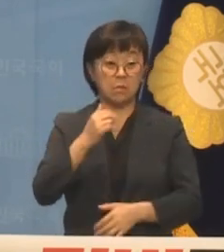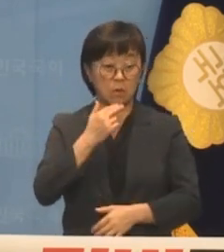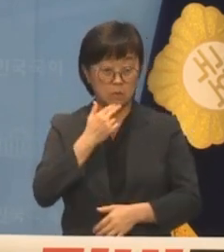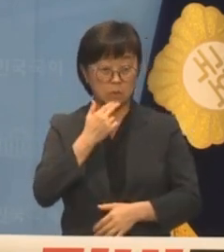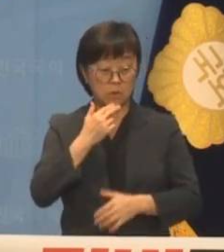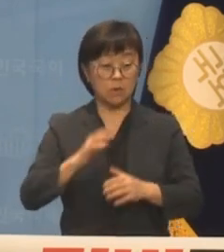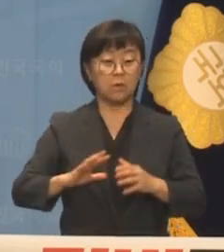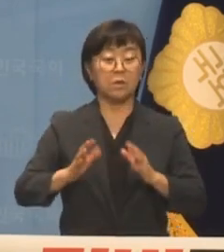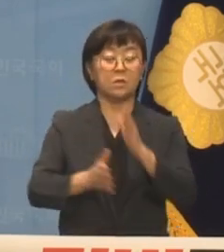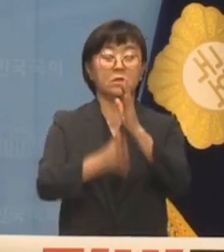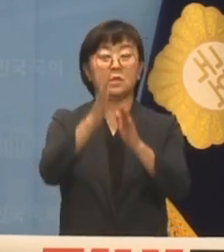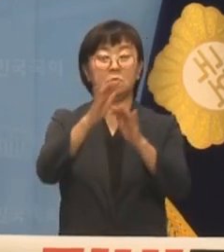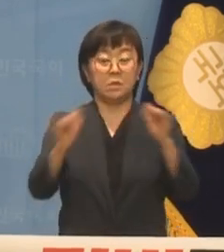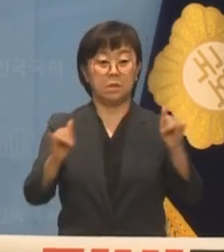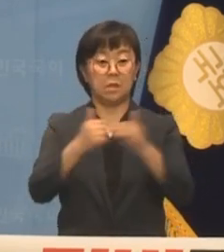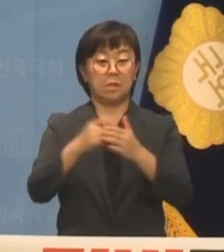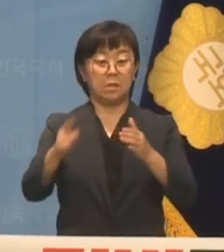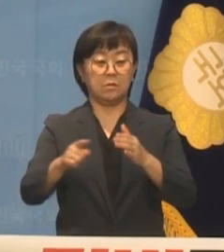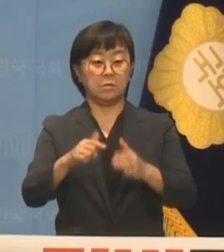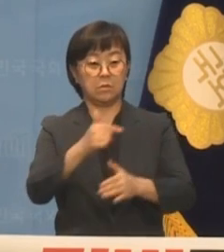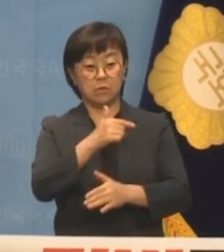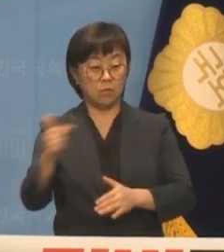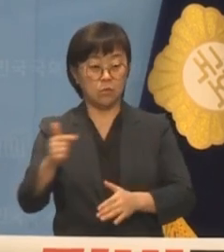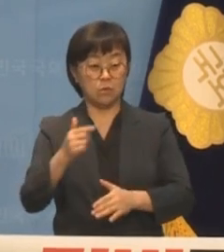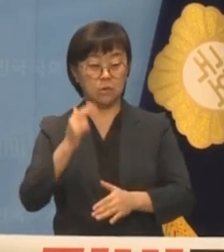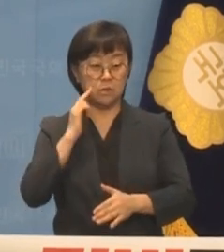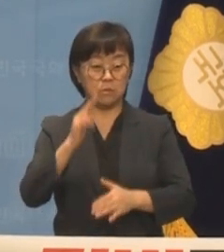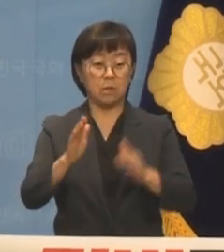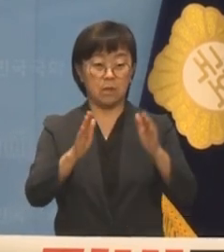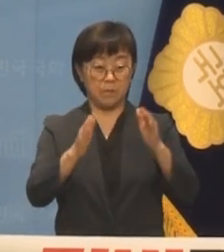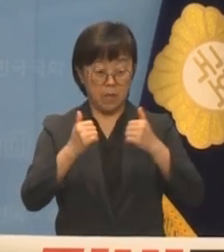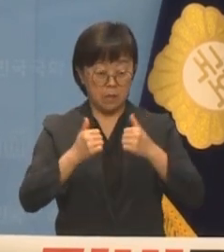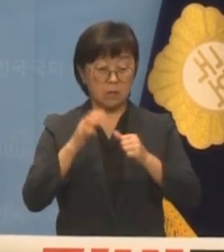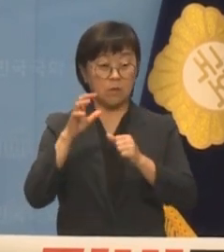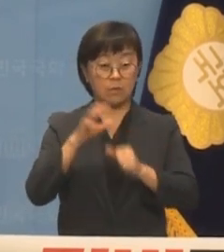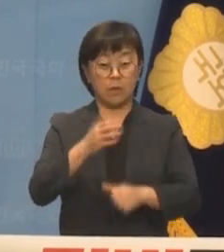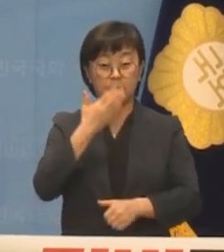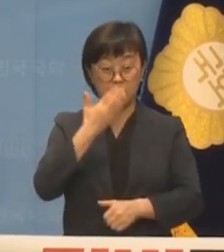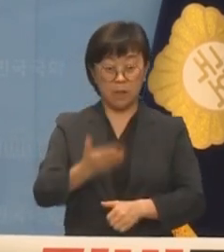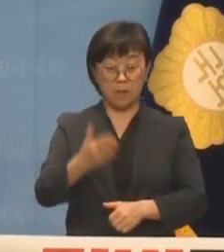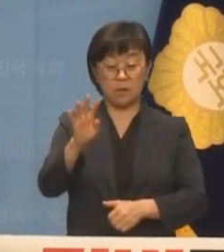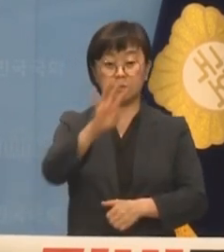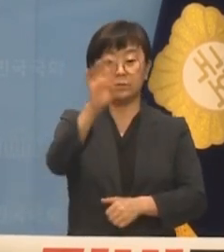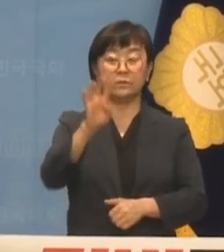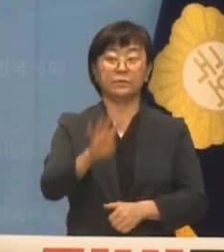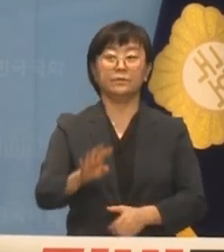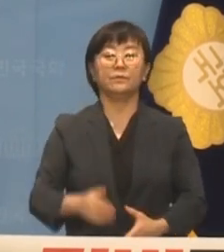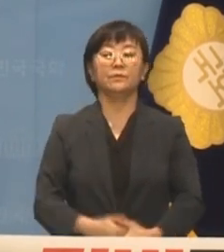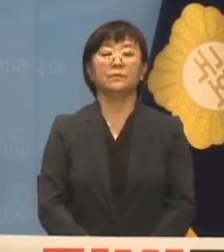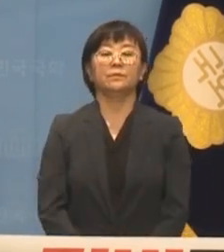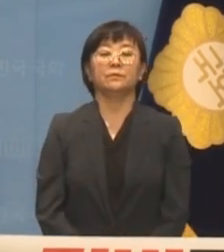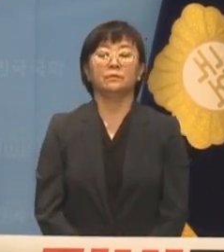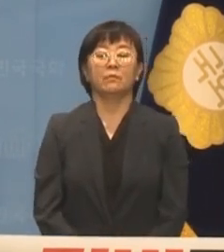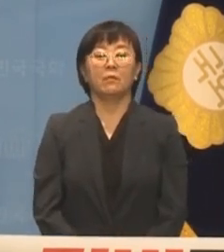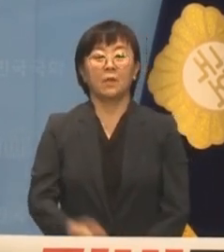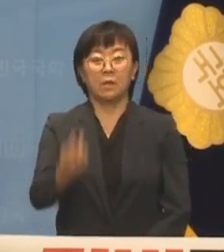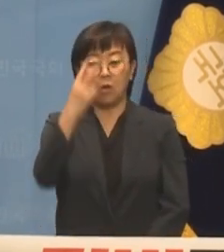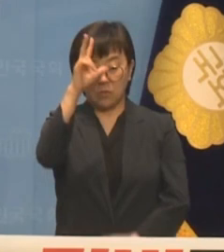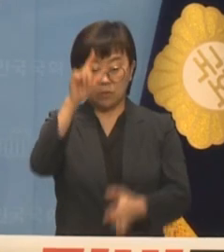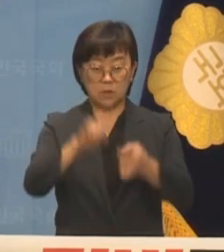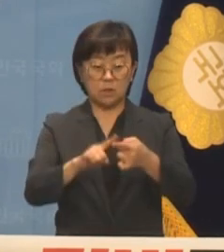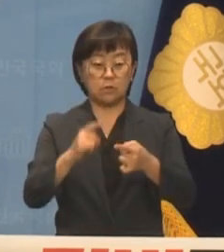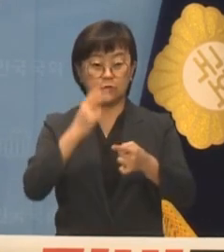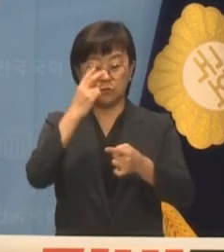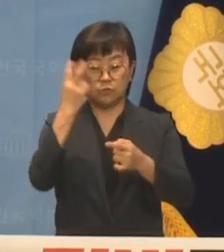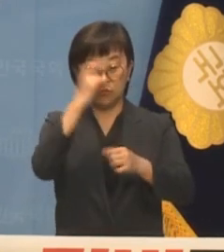우리 시민에게는 이토록 함부로 급박해도 되는 것입니까 검찰이 수사